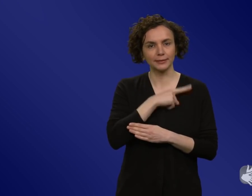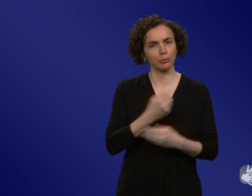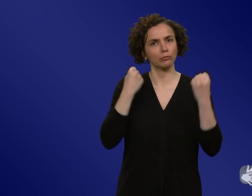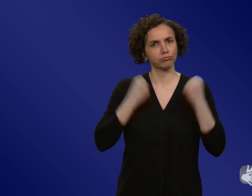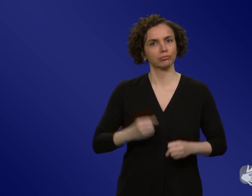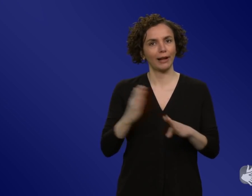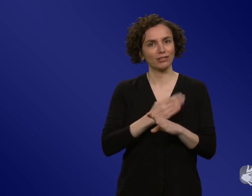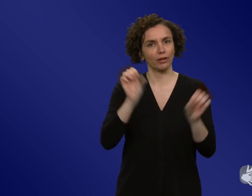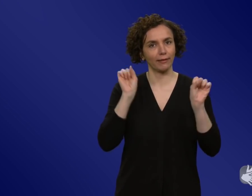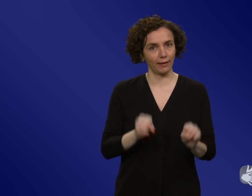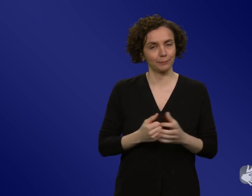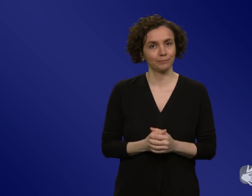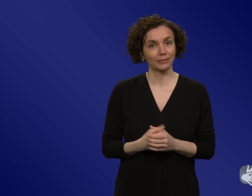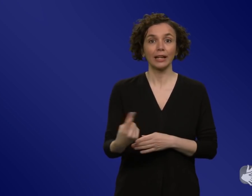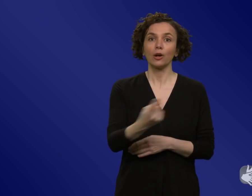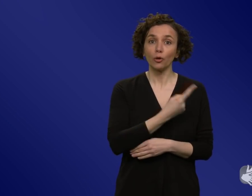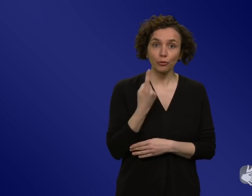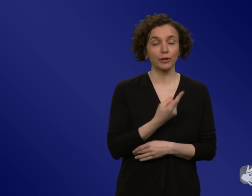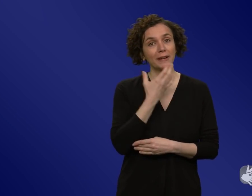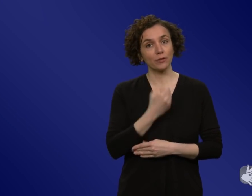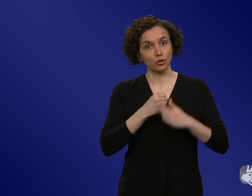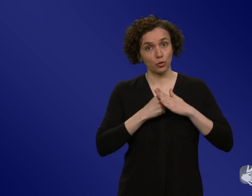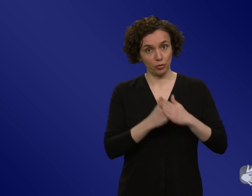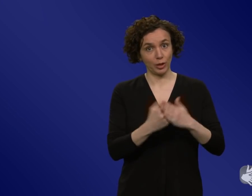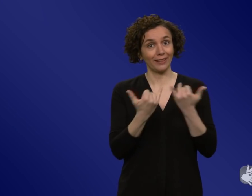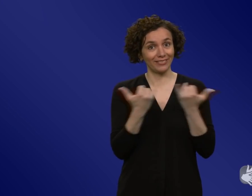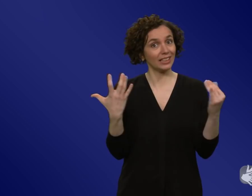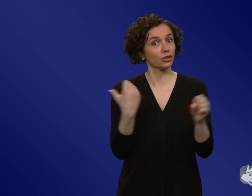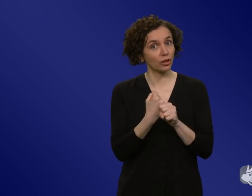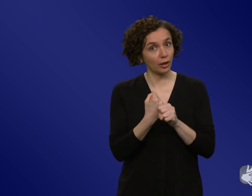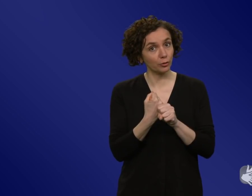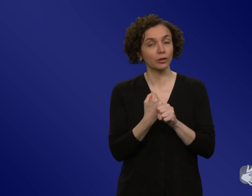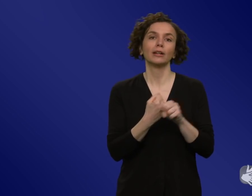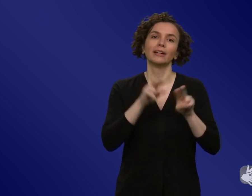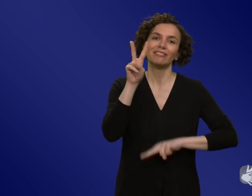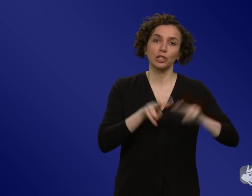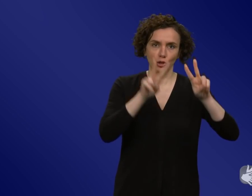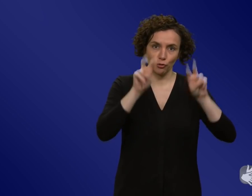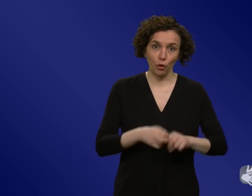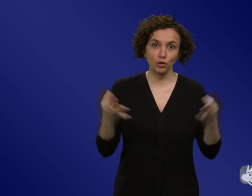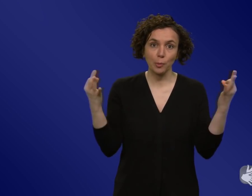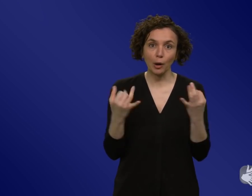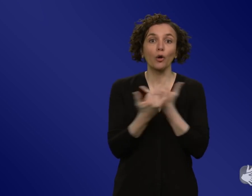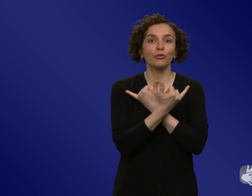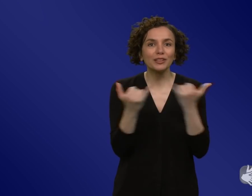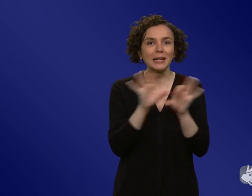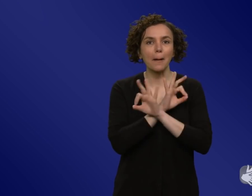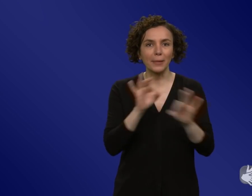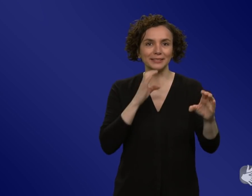zu stärken, um die Leute darin zu stärken, braucht es eben die Forschung, wie man das am besten macht, wie man am besten zum Thema Gesundheit kommuniziert, Leute